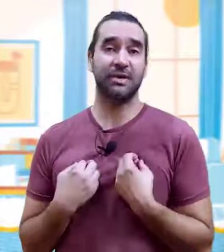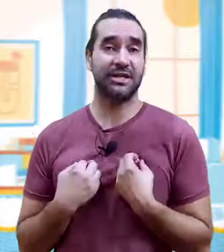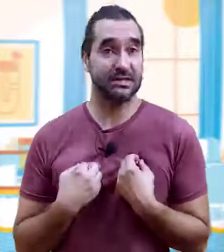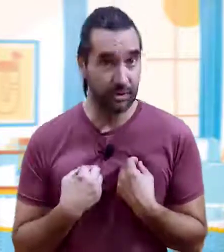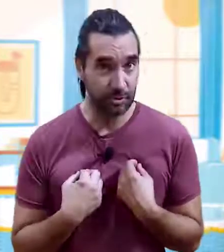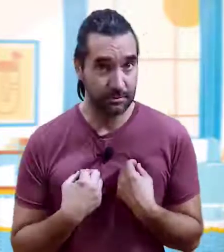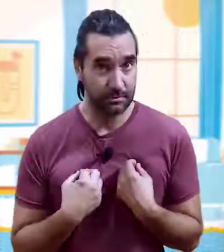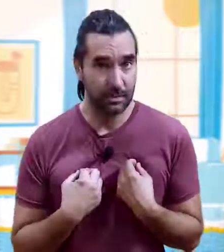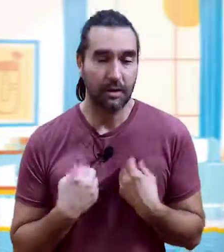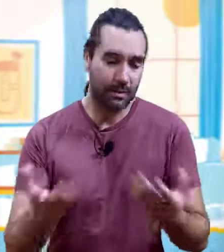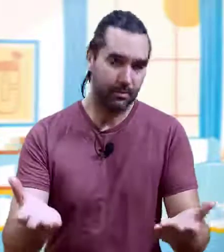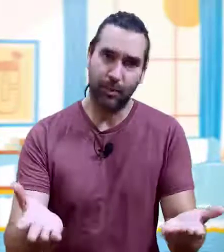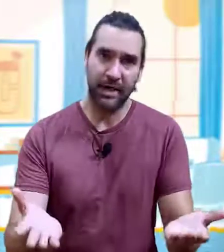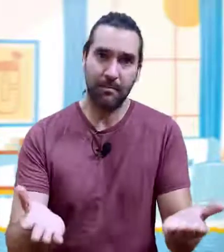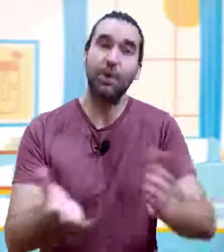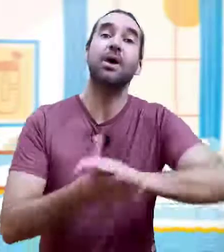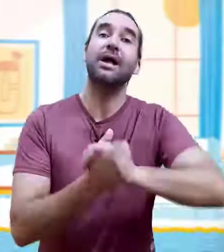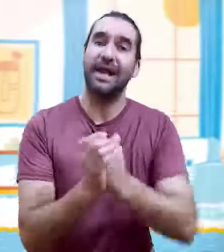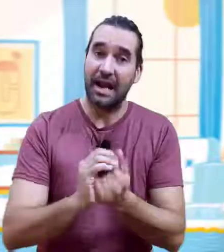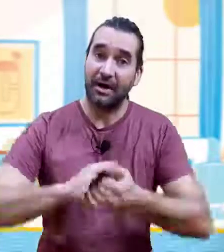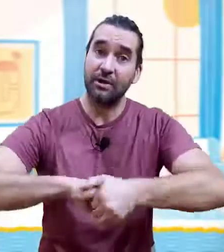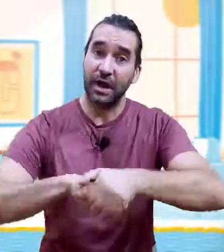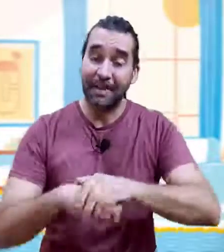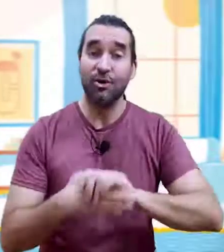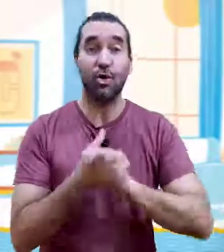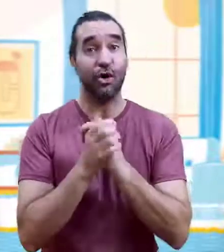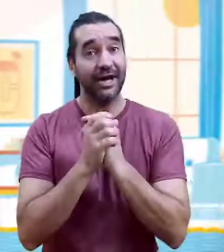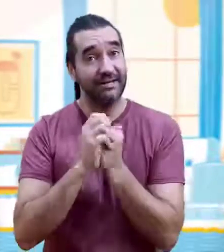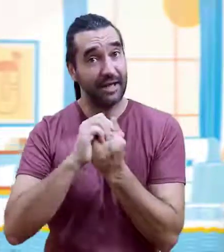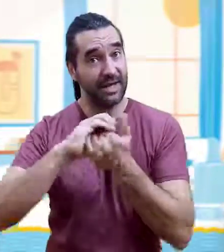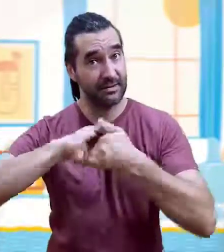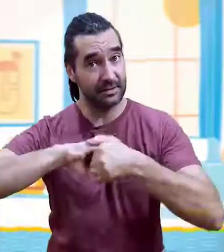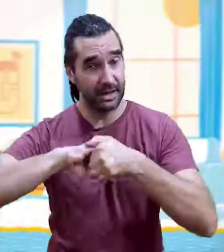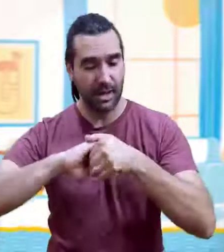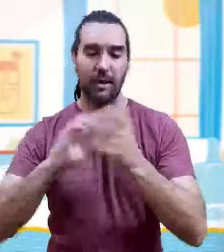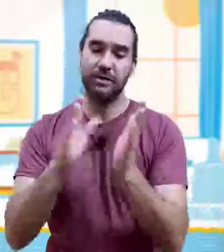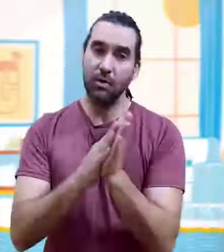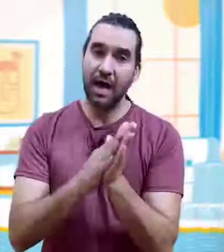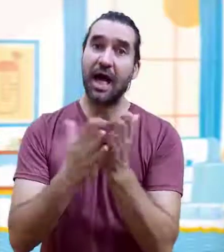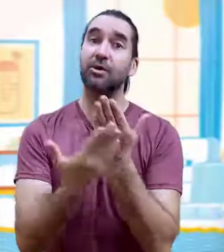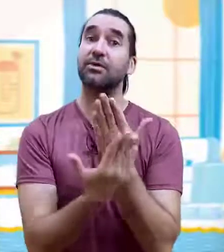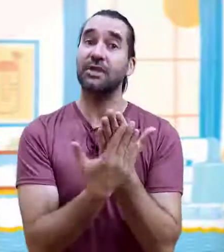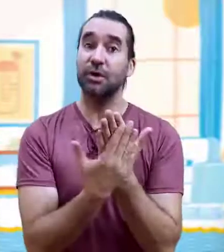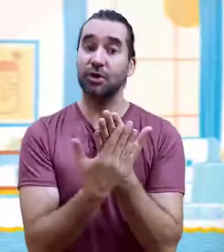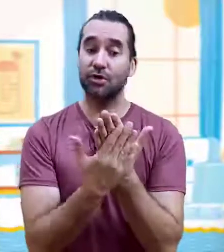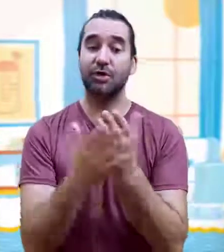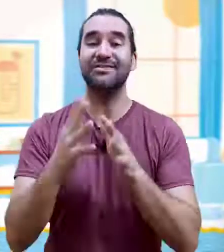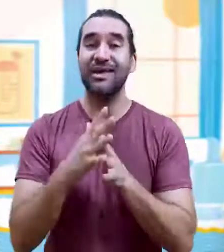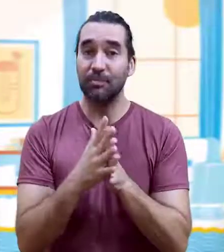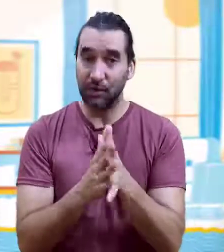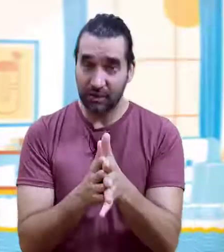nuestra salud. Por ejemplo, el lavado de las manos correctamente, de un lado, del otro, dedo por